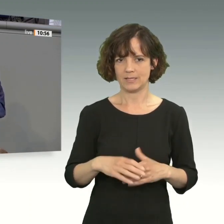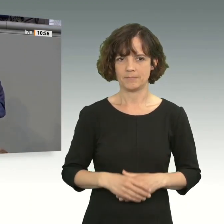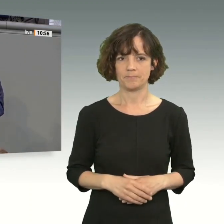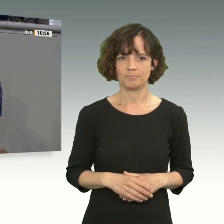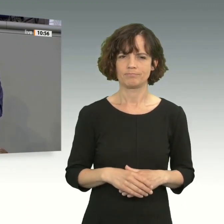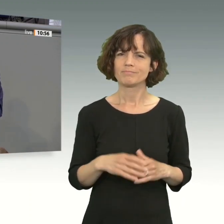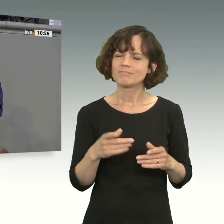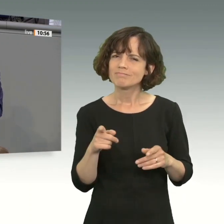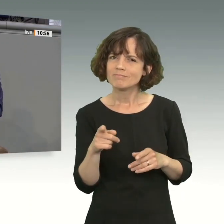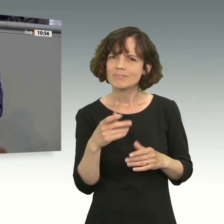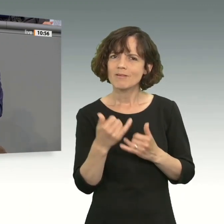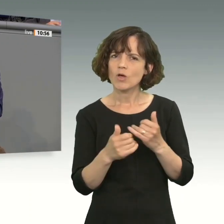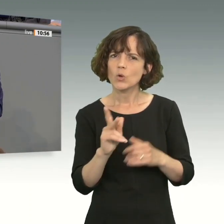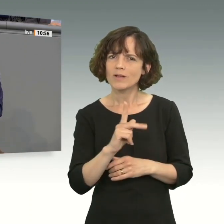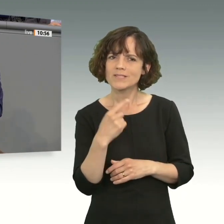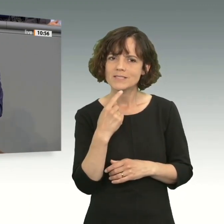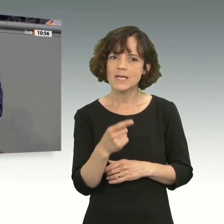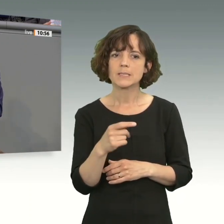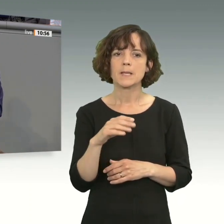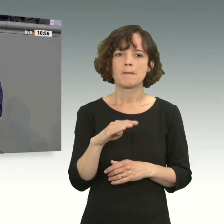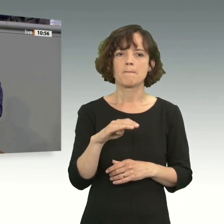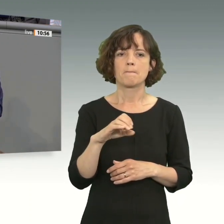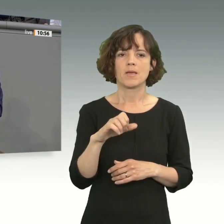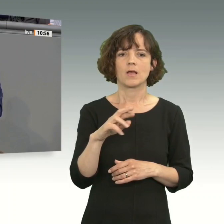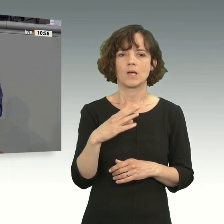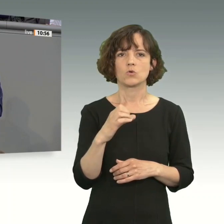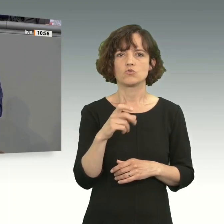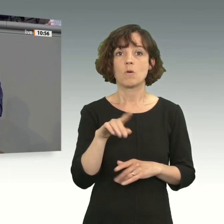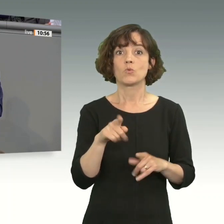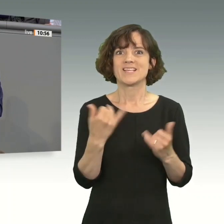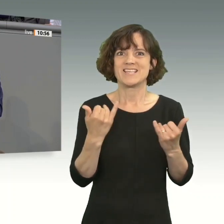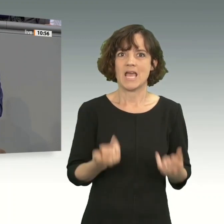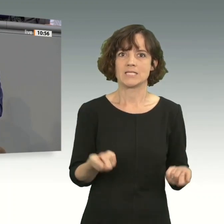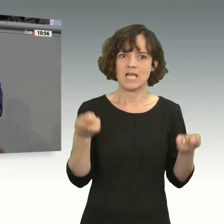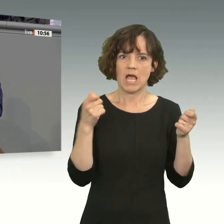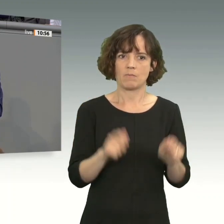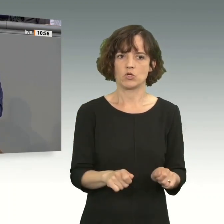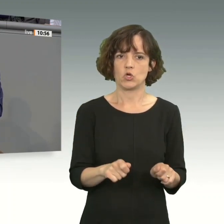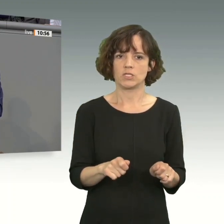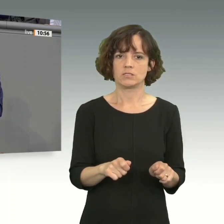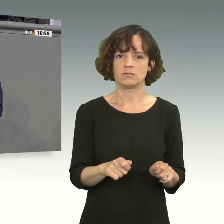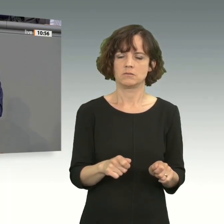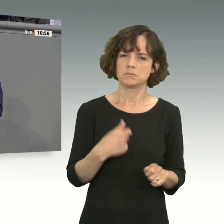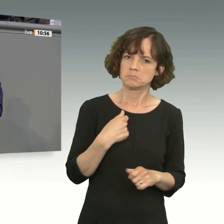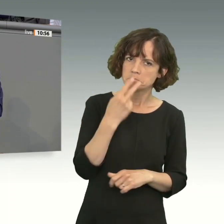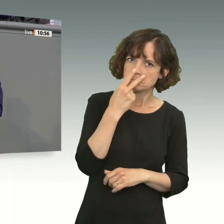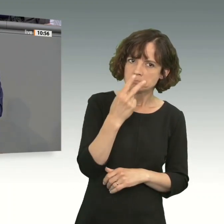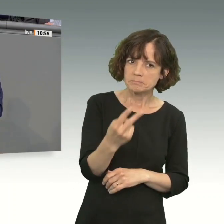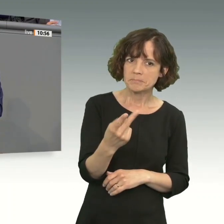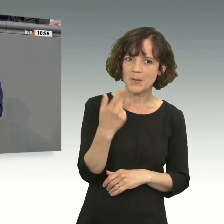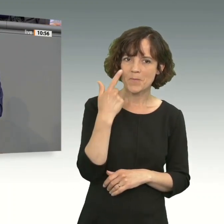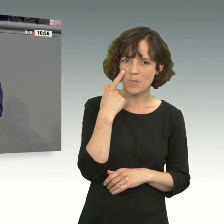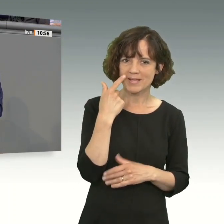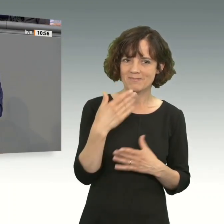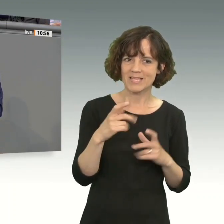Wie haben Sie es gesagt, Frau Klöckner, Mercosur muss jetzt abgeschlossen werden. Soweit ich das sehe, ist das im